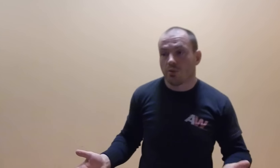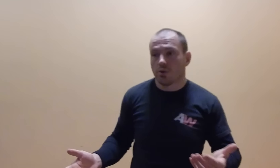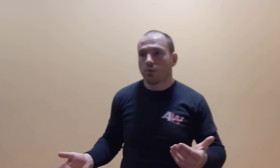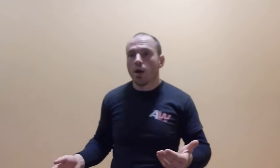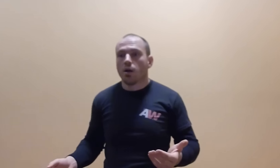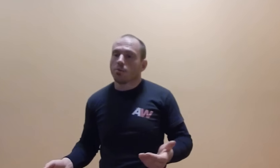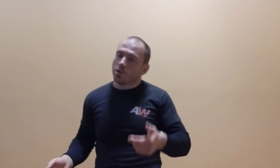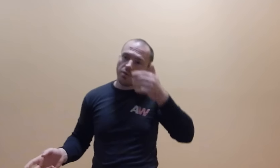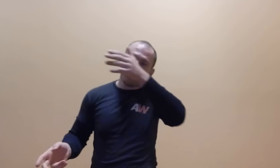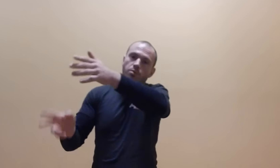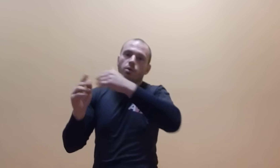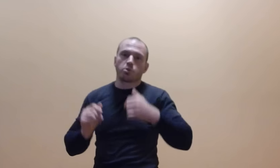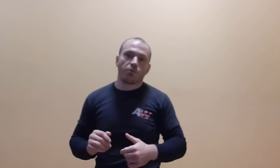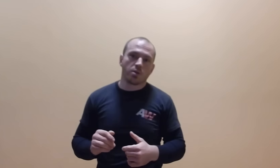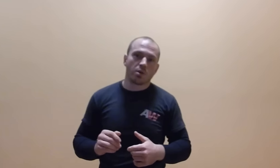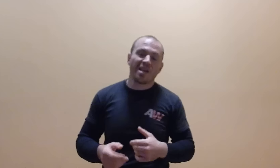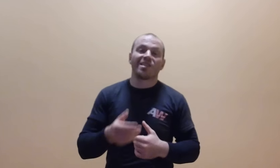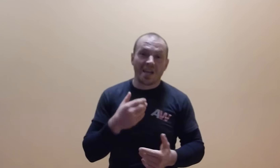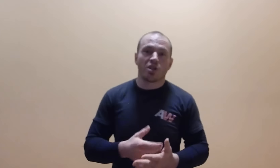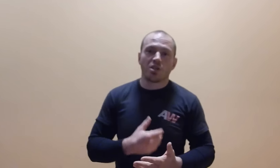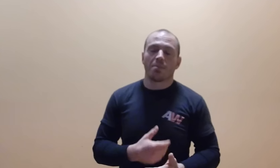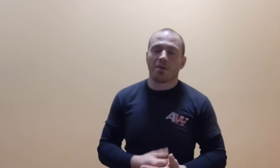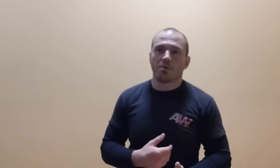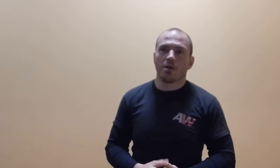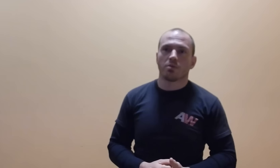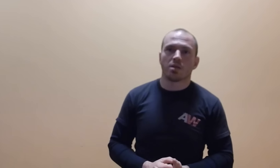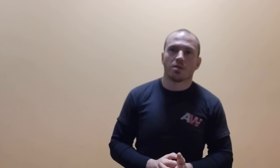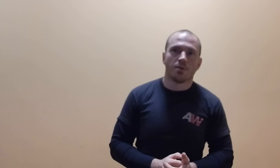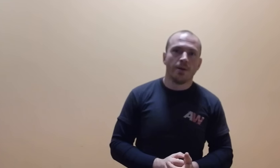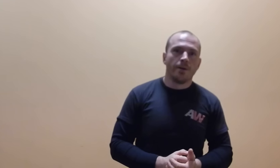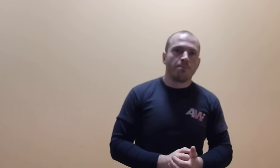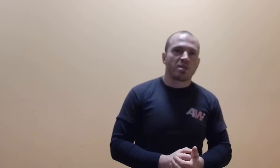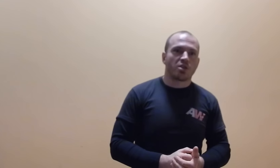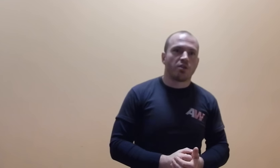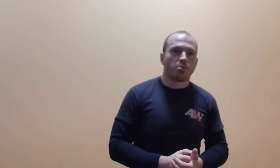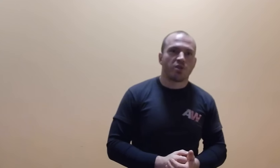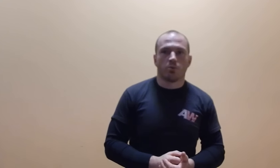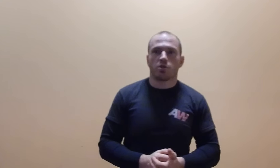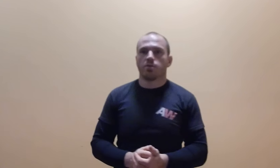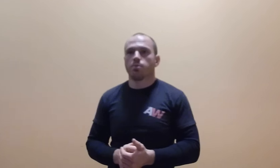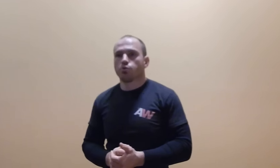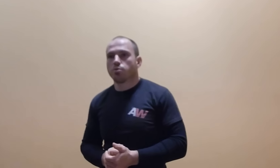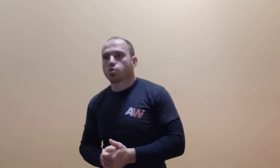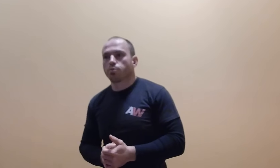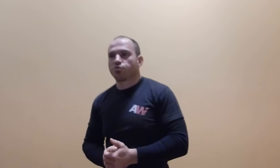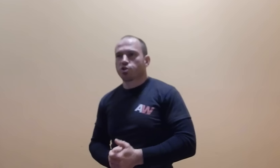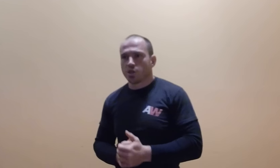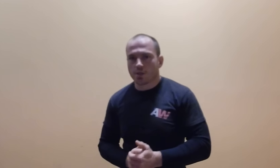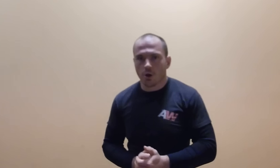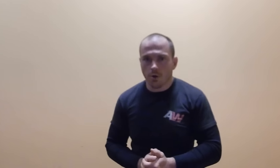powodu, albo nie wiem, bo on miał lepszą fryzurę i te rzeczy naprawdę mają znaczenie w podświadomości, więc my musimy zrobić wszystko,